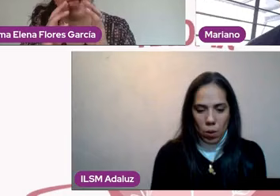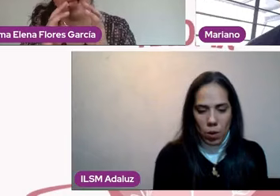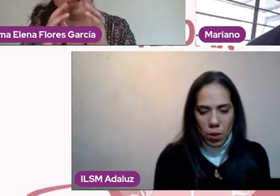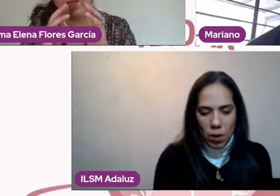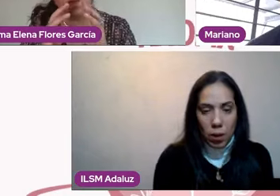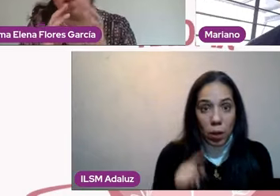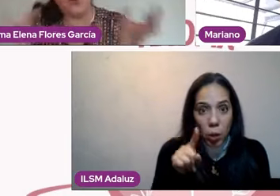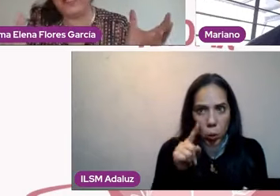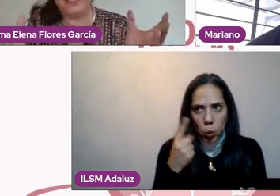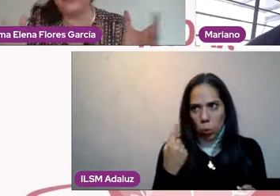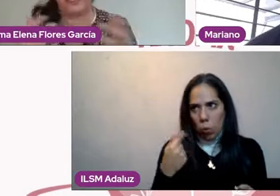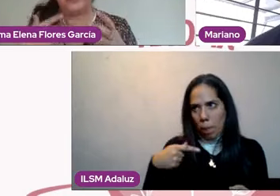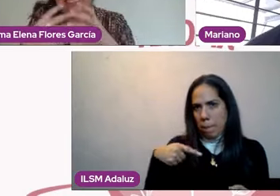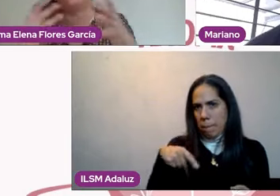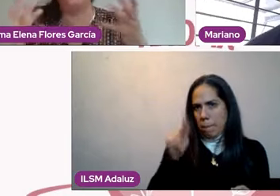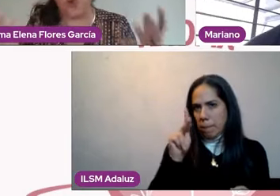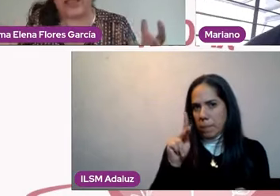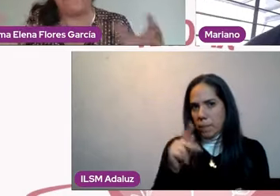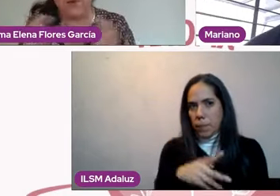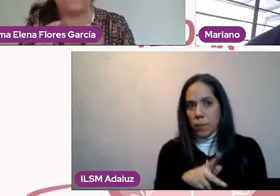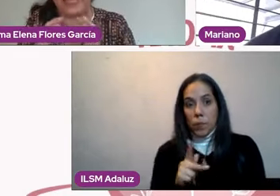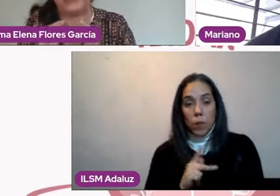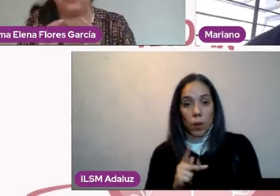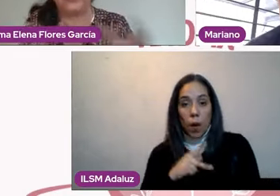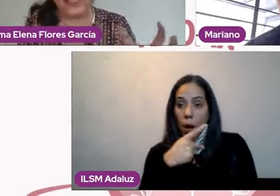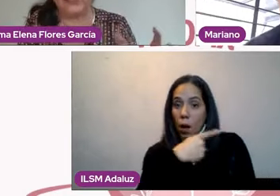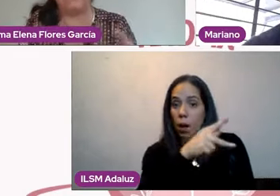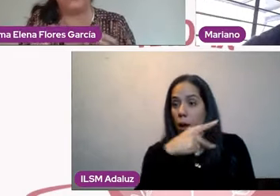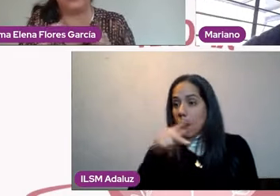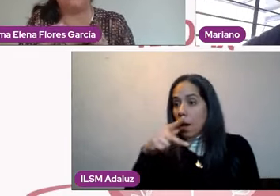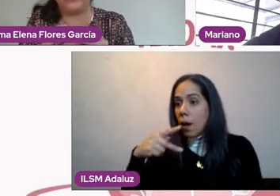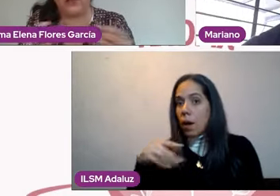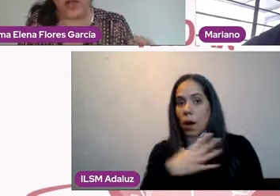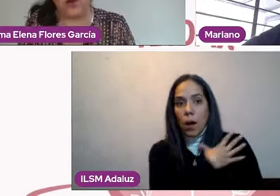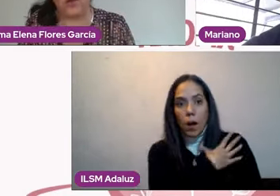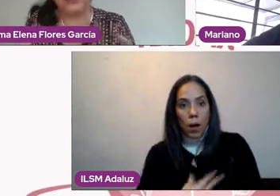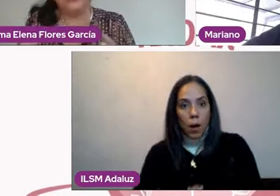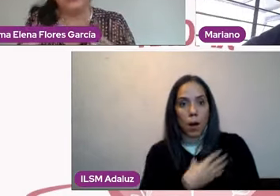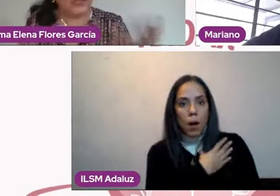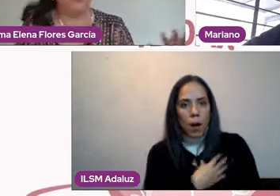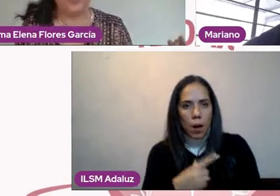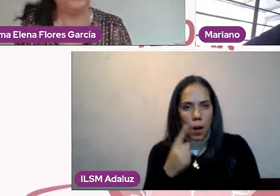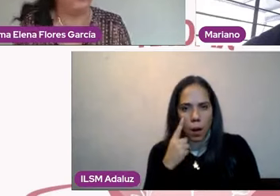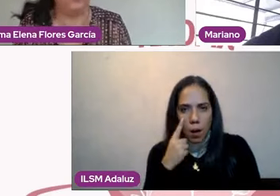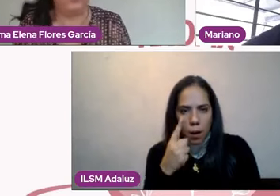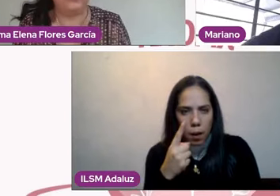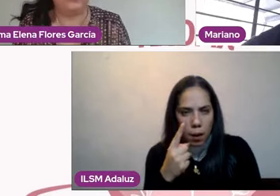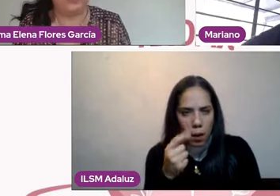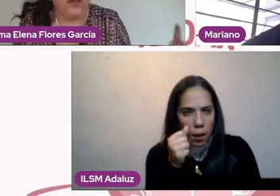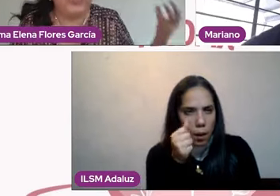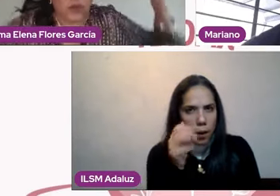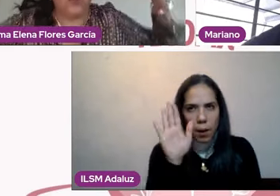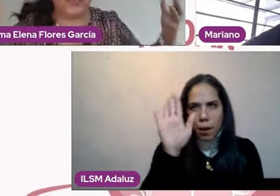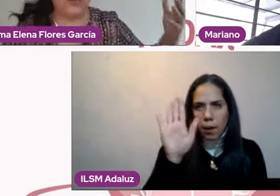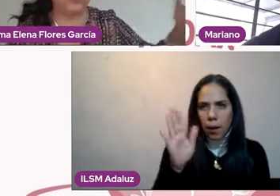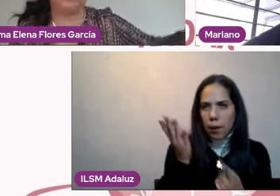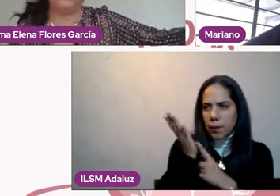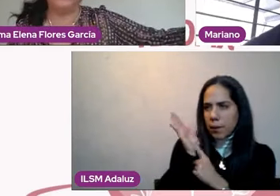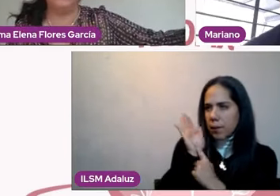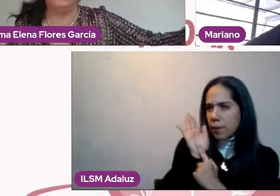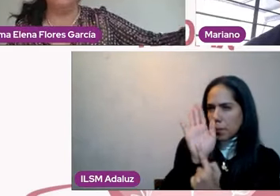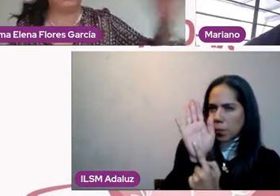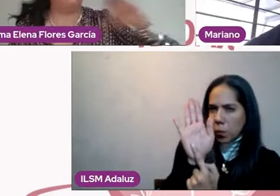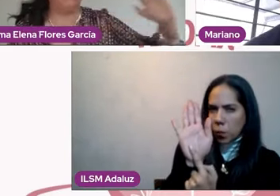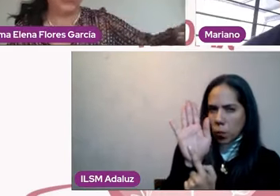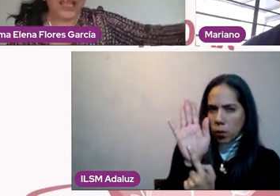Hay una congruencia, o sea, es incongruente, pero para el adolescente, para la persona joven es incongruente, ¿no? Y es congruente lo que